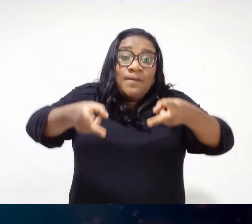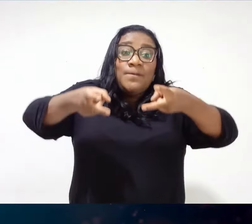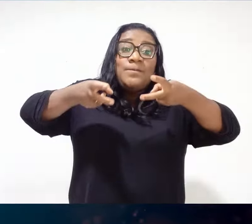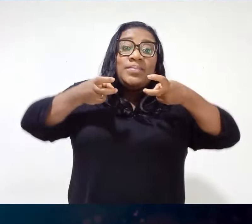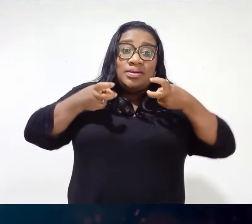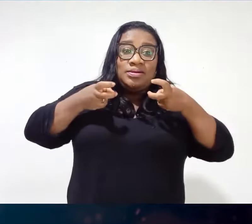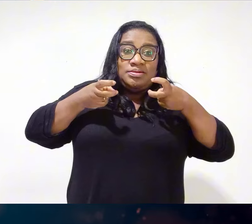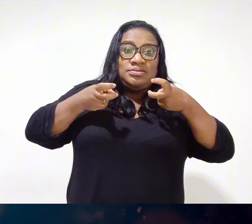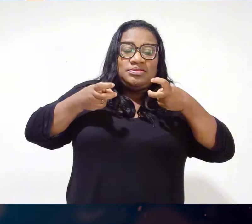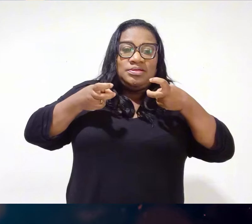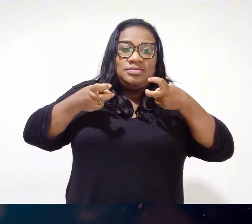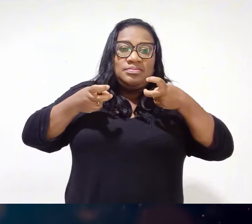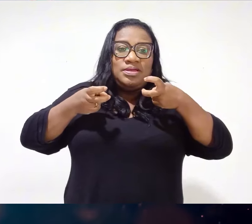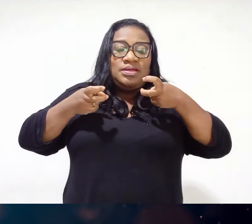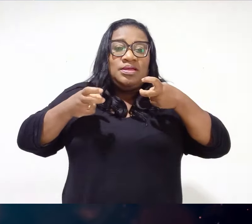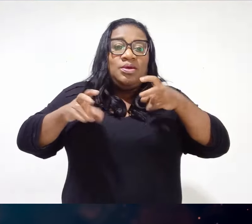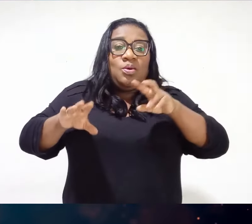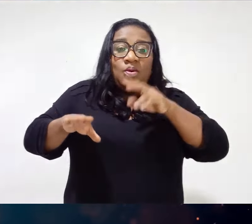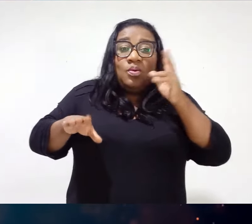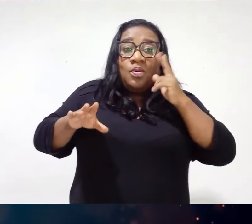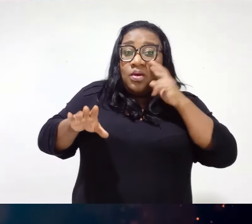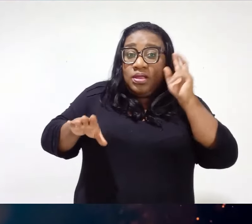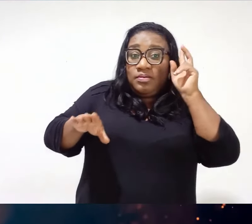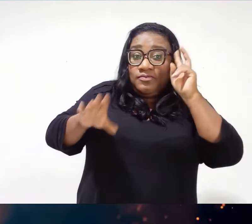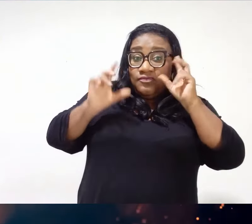que ele tira o primeiro lugar Olha essa foto aqui, presta bem atenção